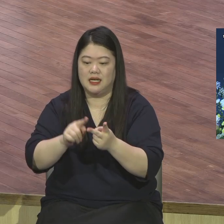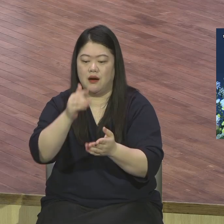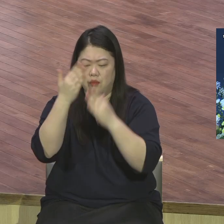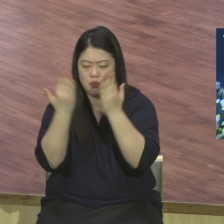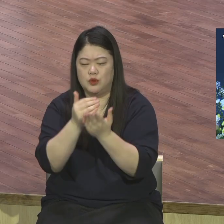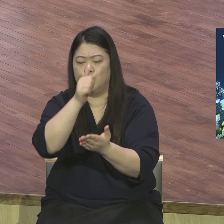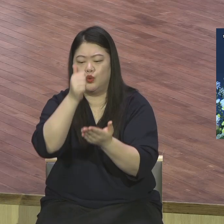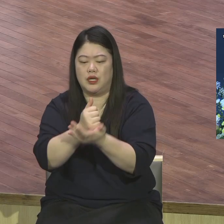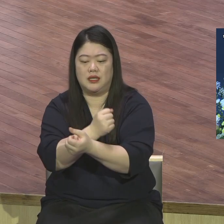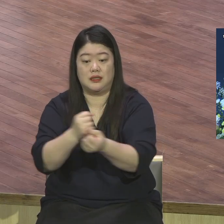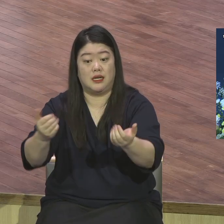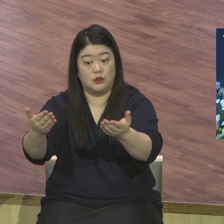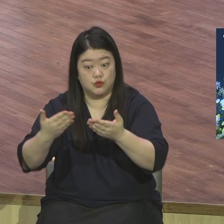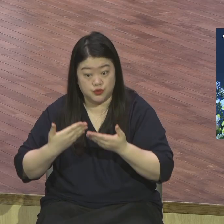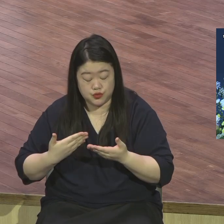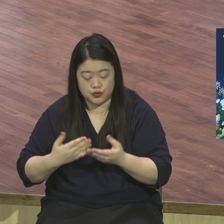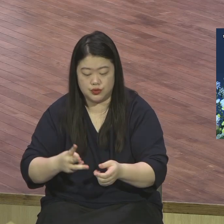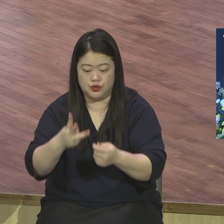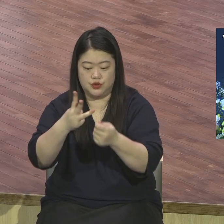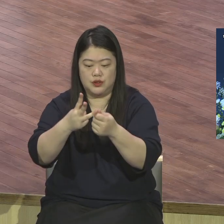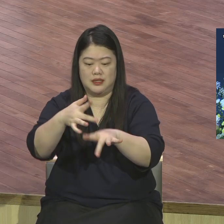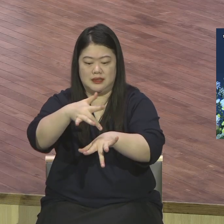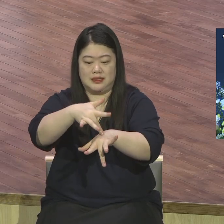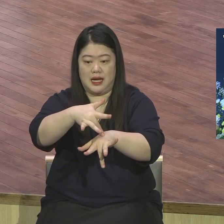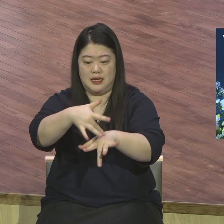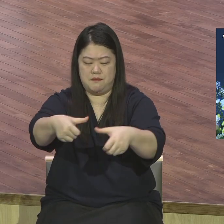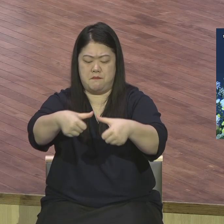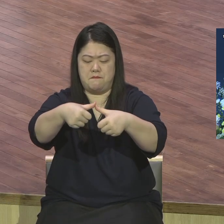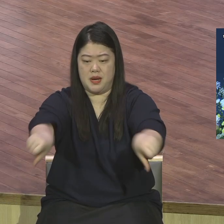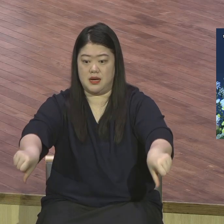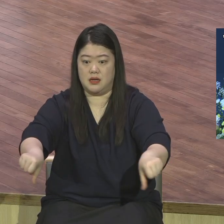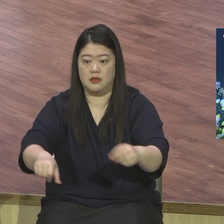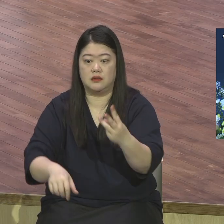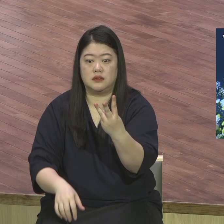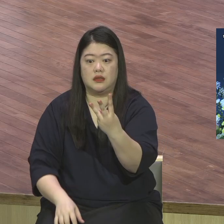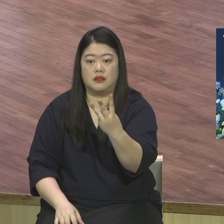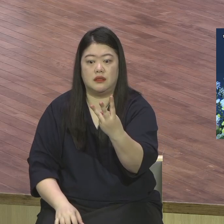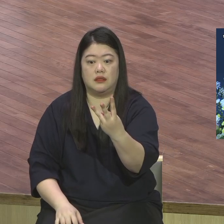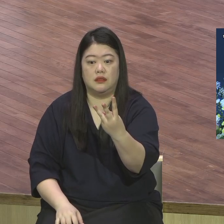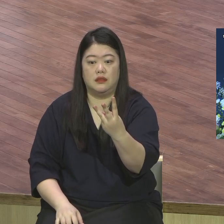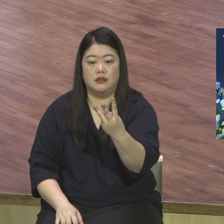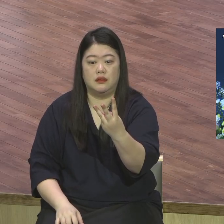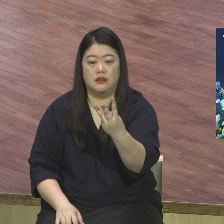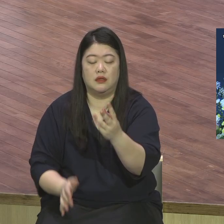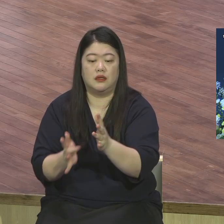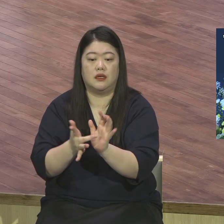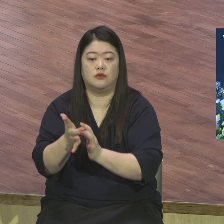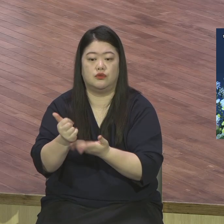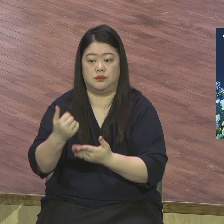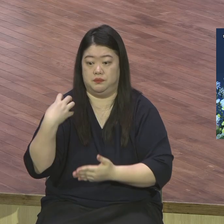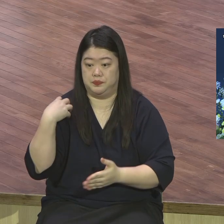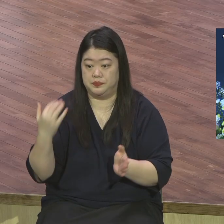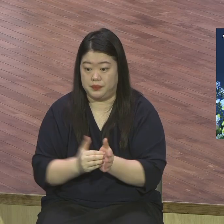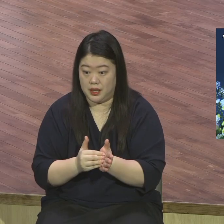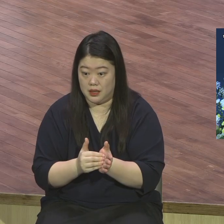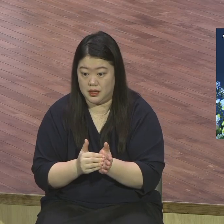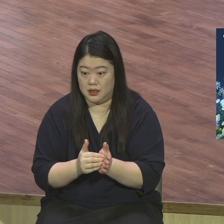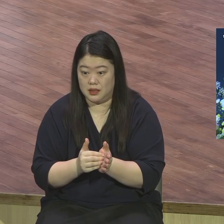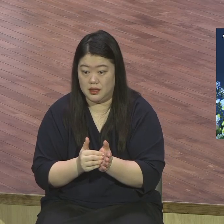해결할 수 없는 이 사단의 머리를 깨뜨리신 왕 삼중직 이거를 위해서 이